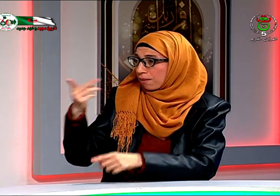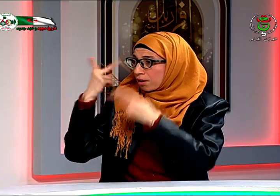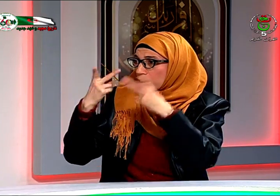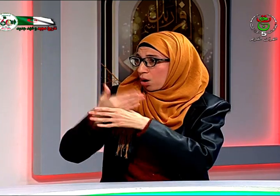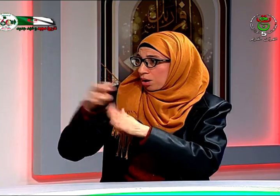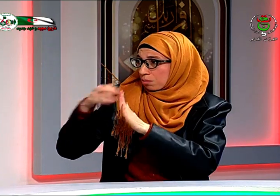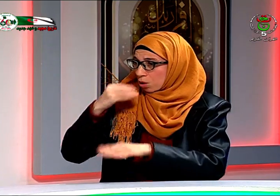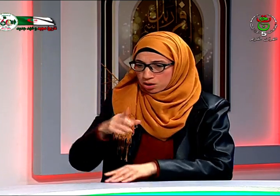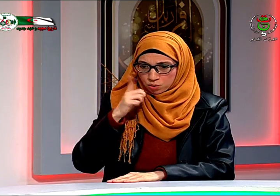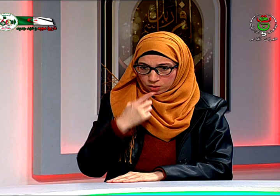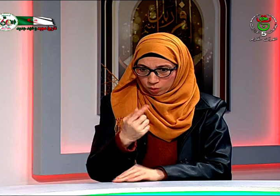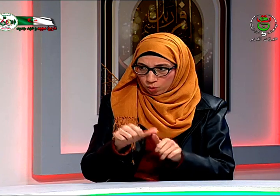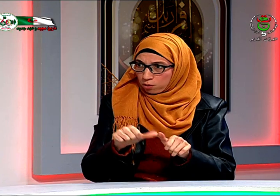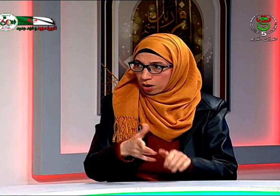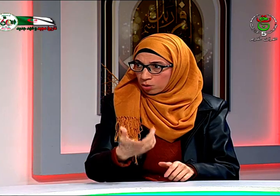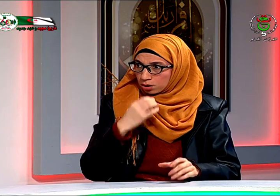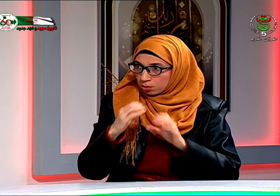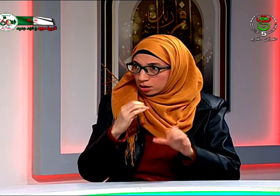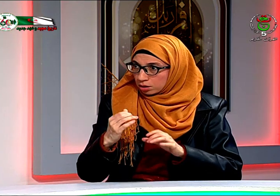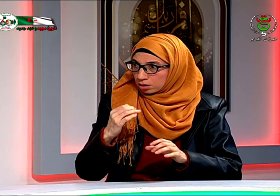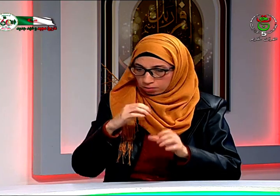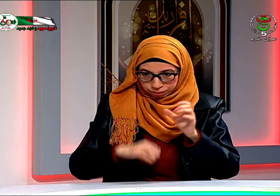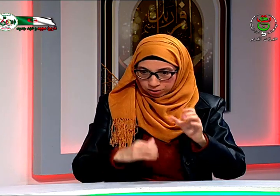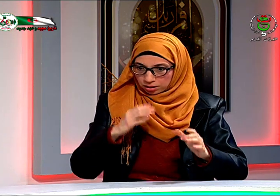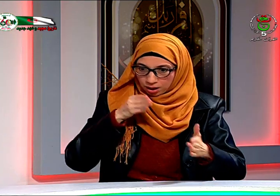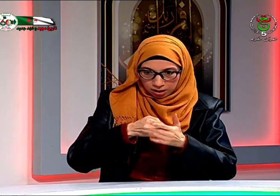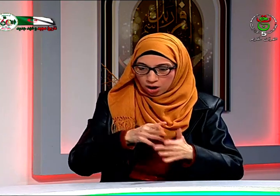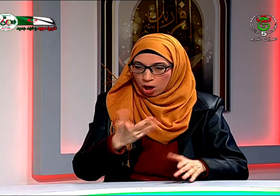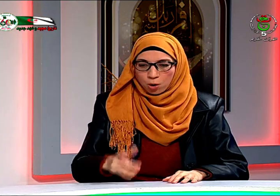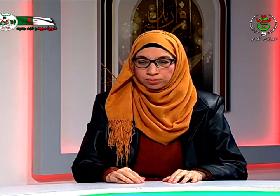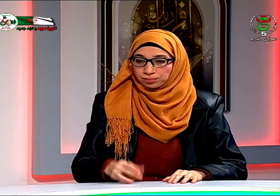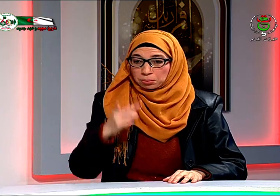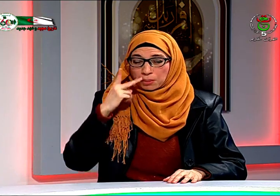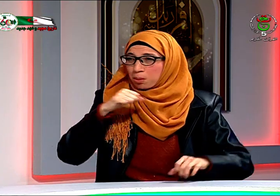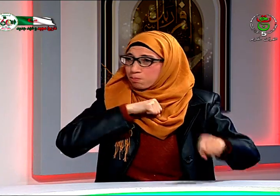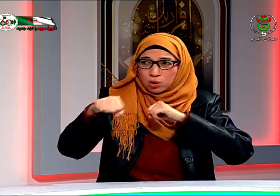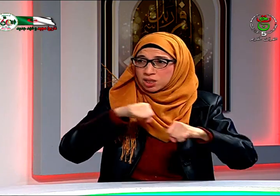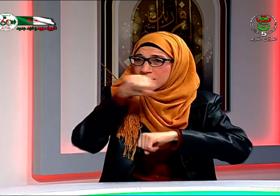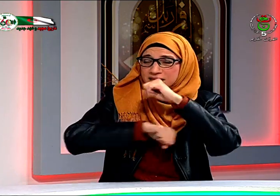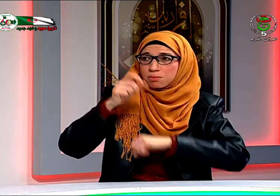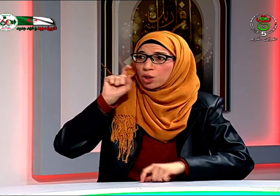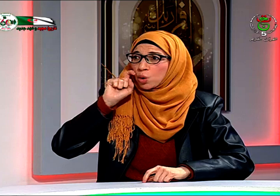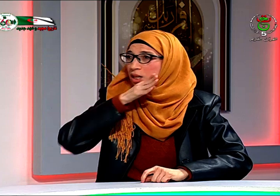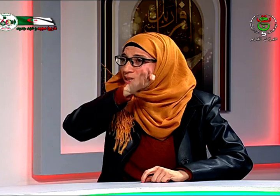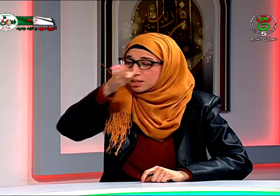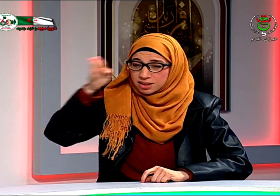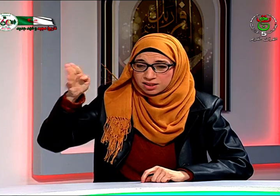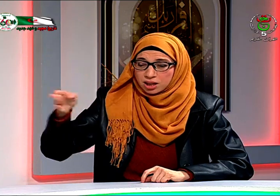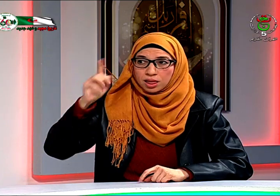يتكلمون ويسمعون بصورة عادية لكن يعني معي كان أبي يعني متوتر لا يعرف